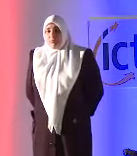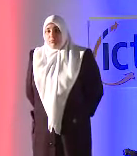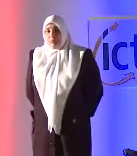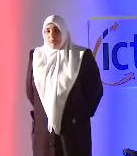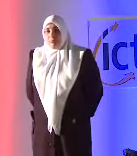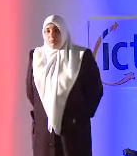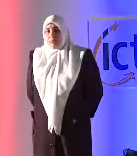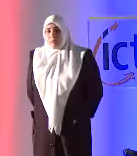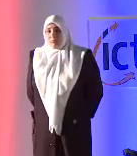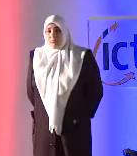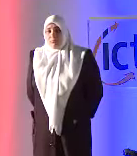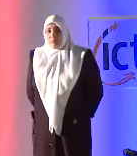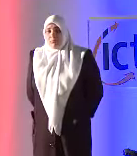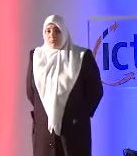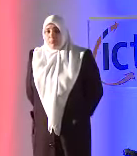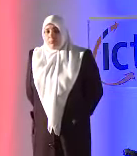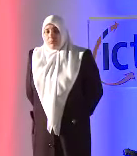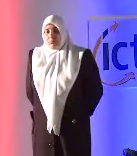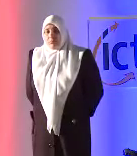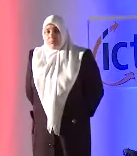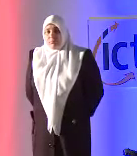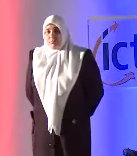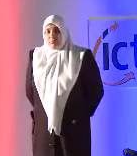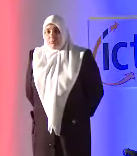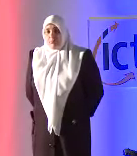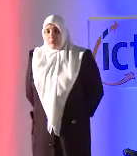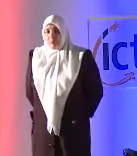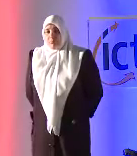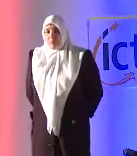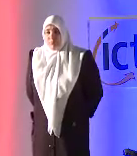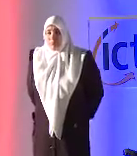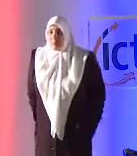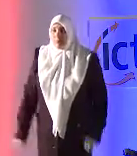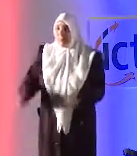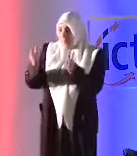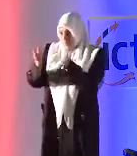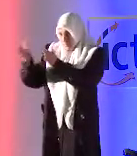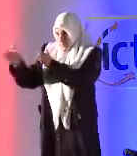لذلك هذا هو مستخدم التقنيات